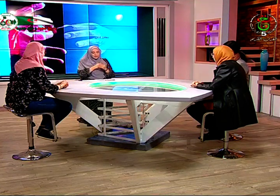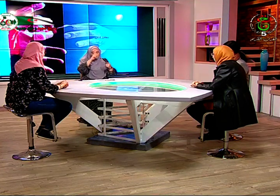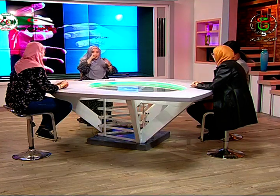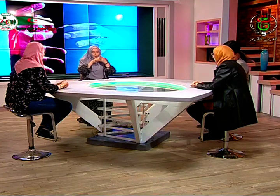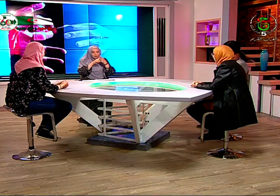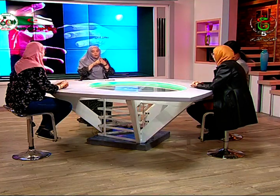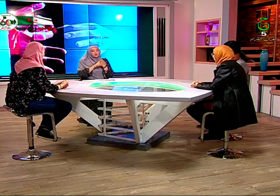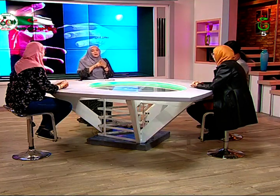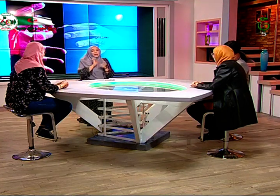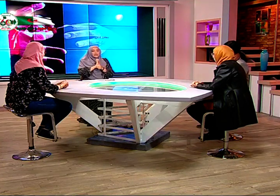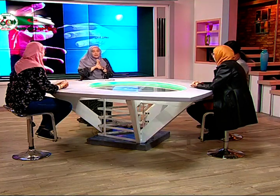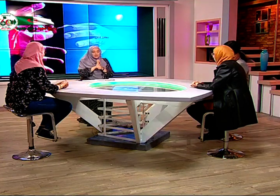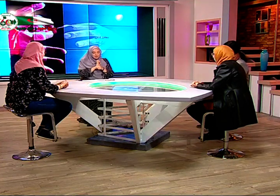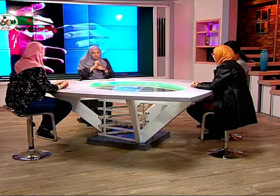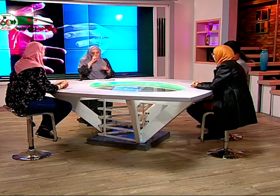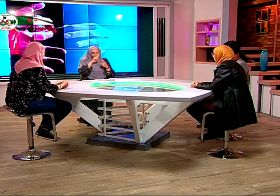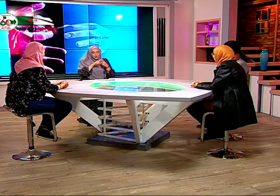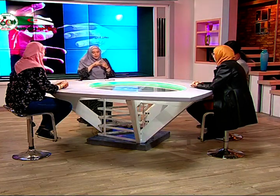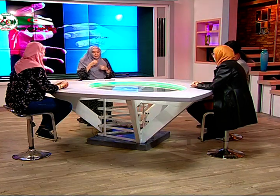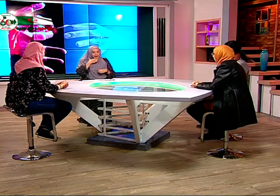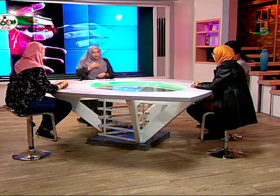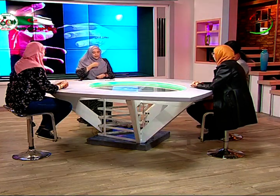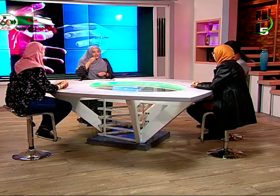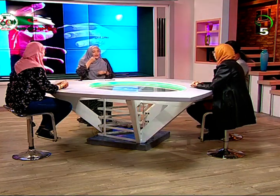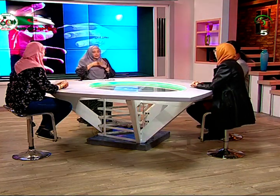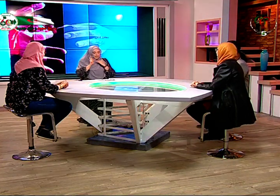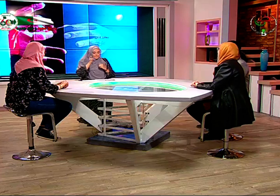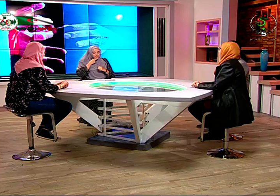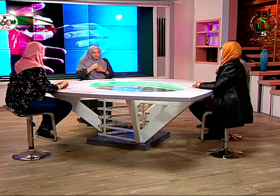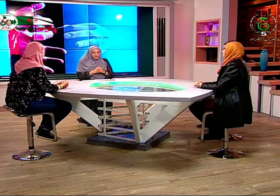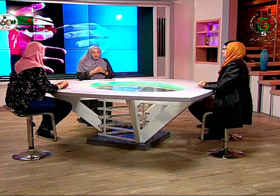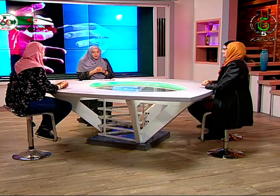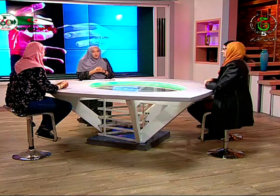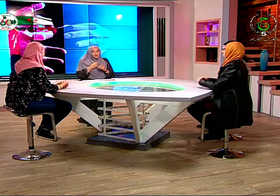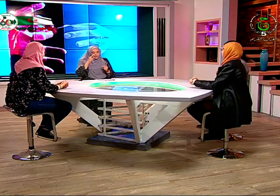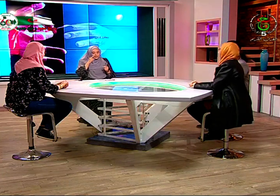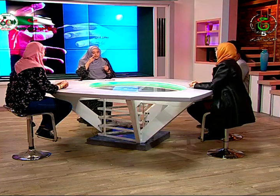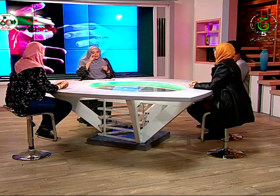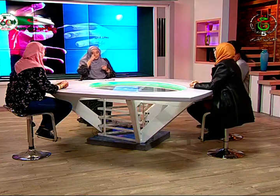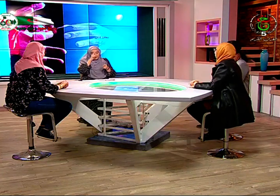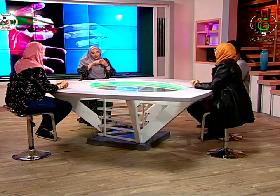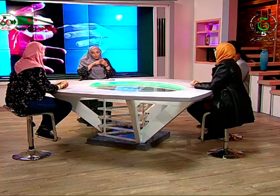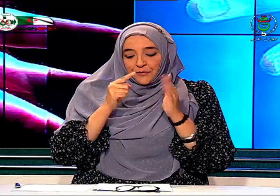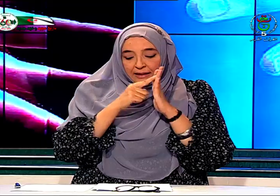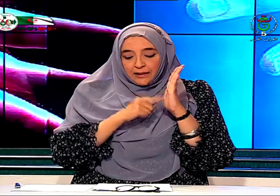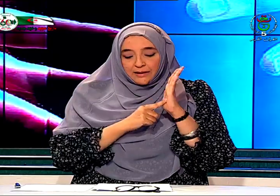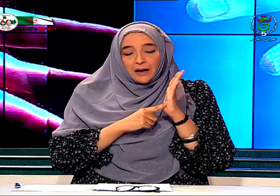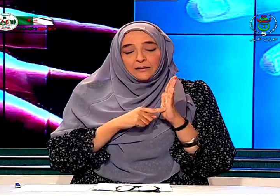فموضوع الحصة بعنوان ابني أصم سنتطرق في عدة نقاط